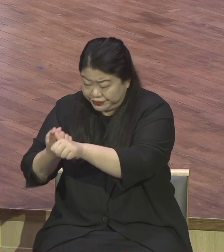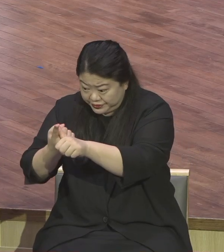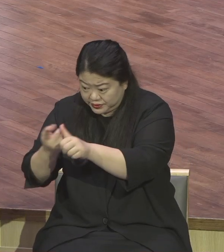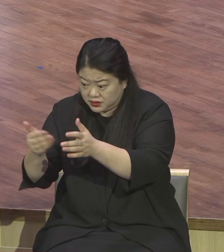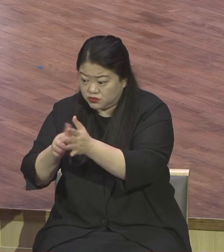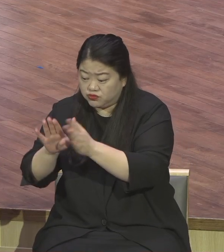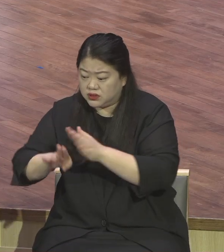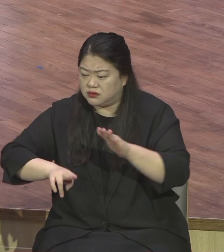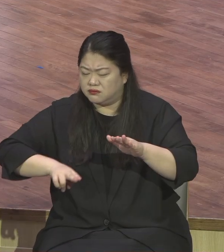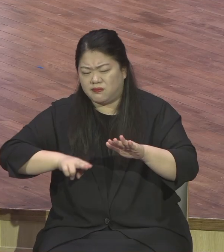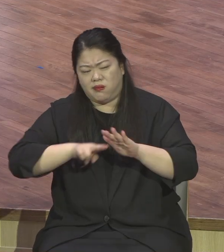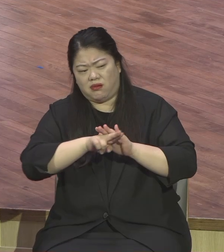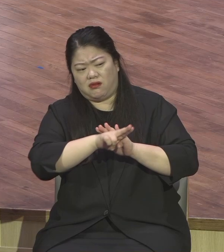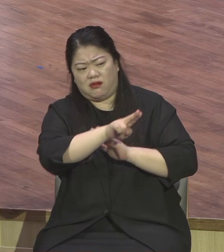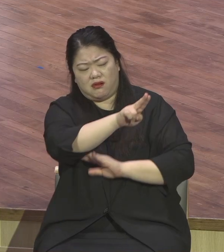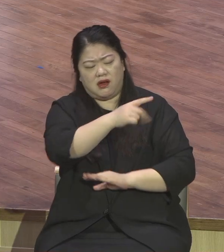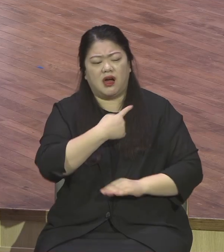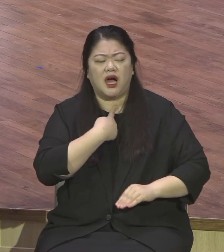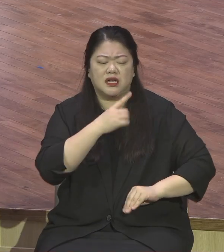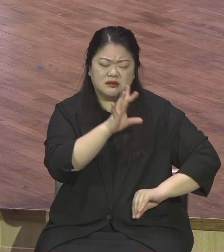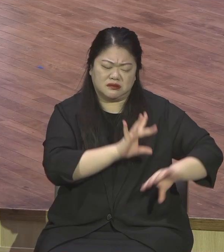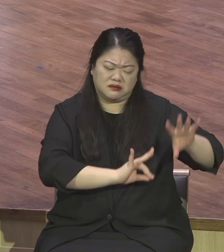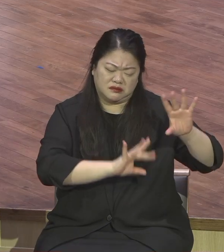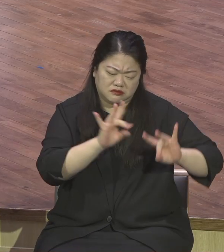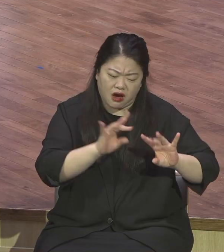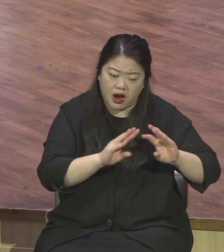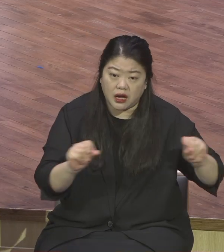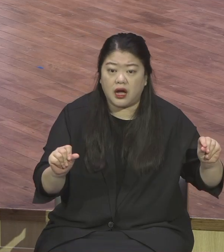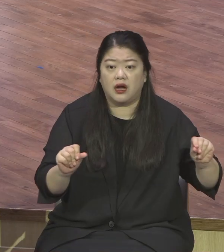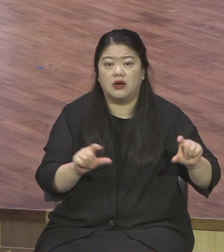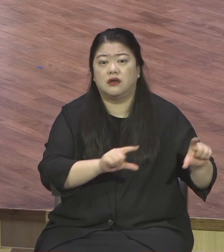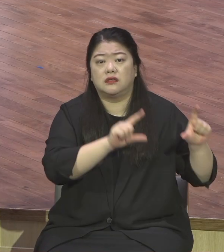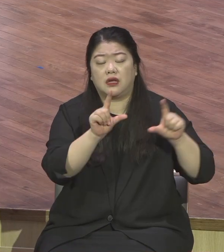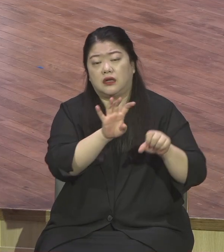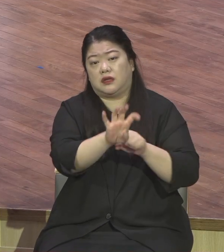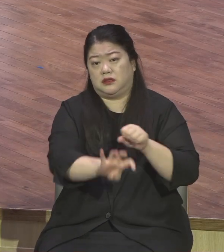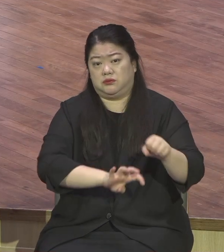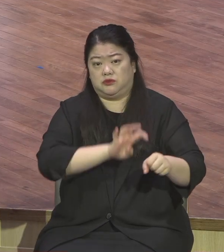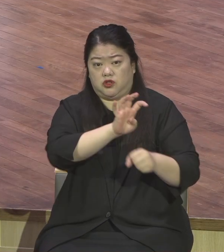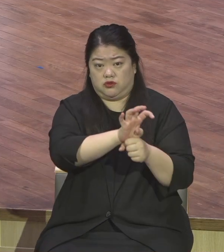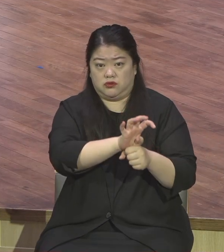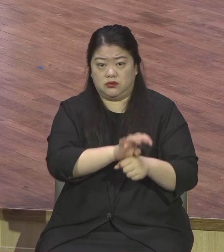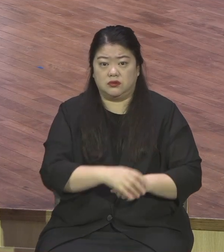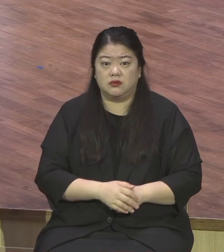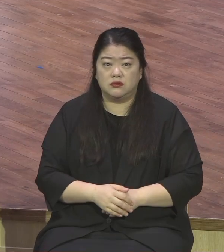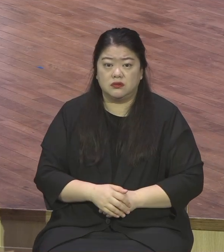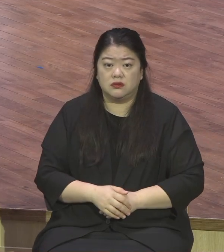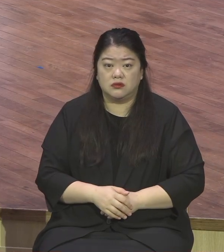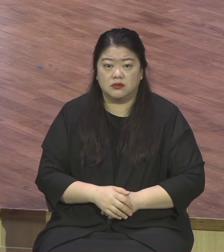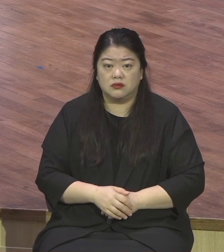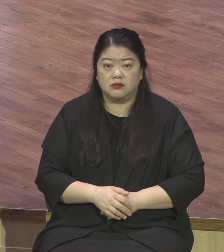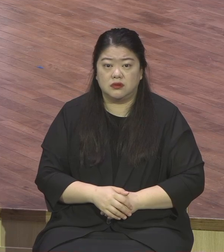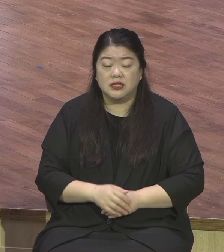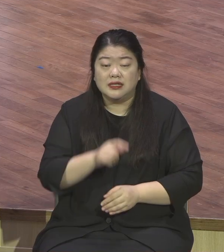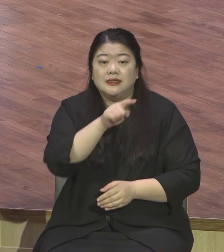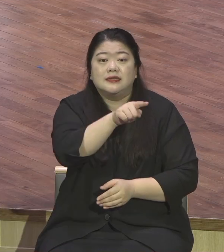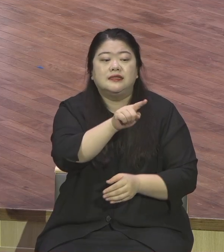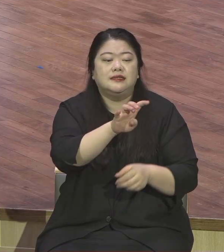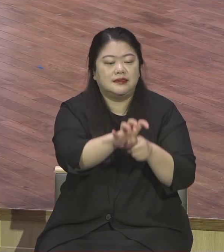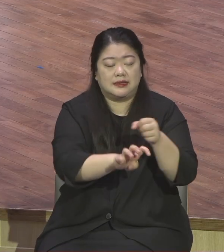광야 사심 살면서 뭐냐 나는 철저하게 나라고 하는 나라고 하는 이